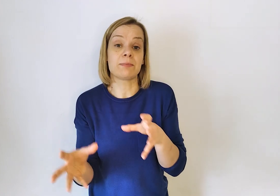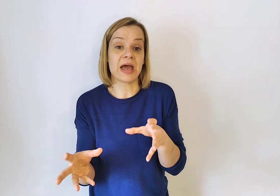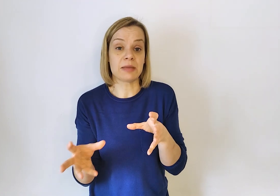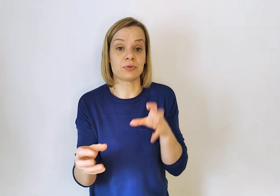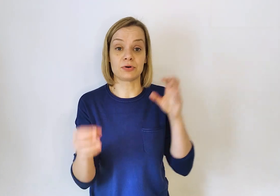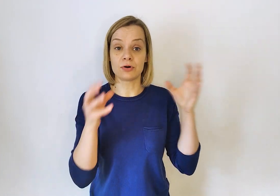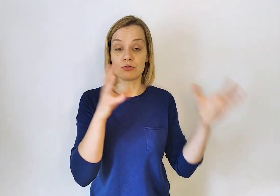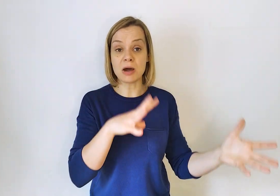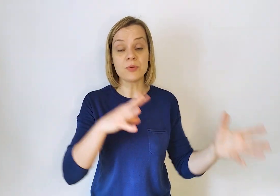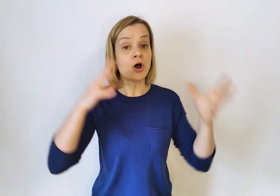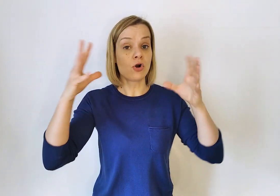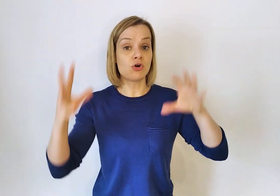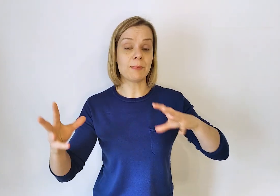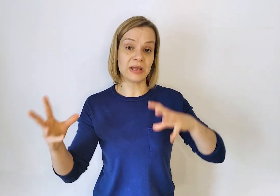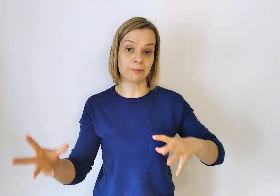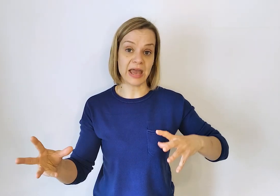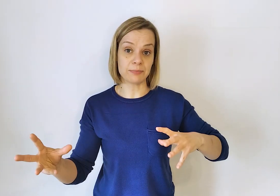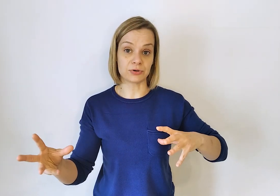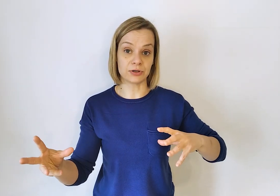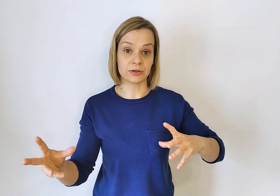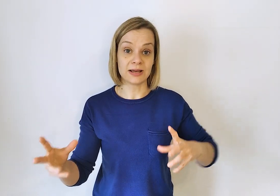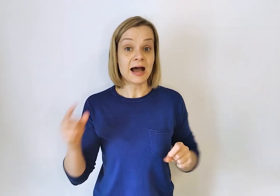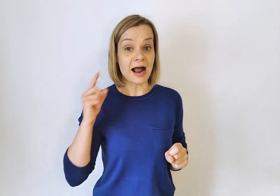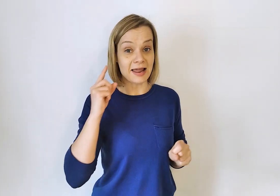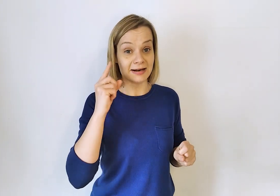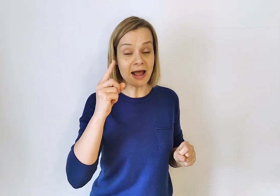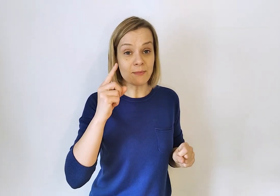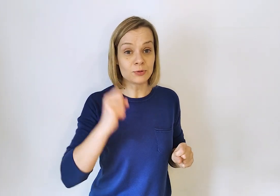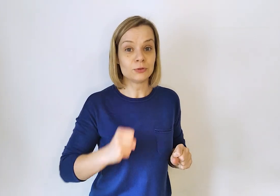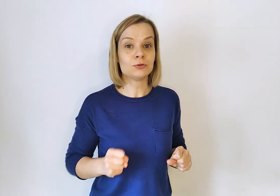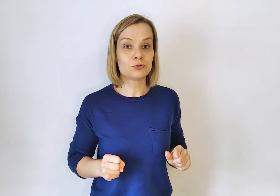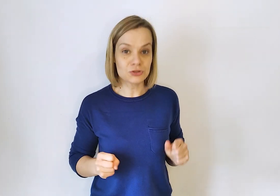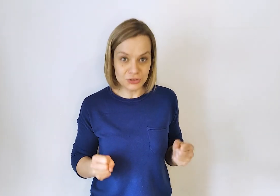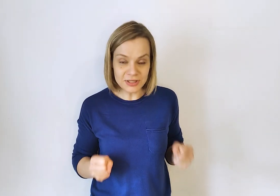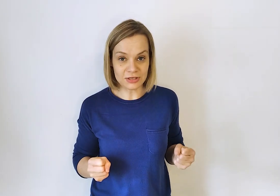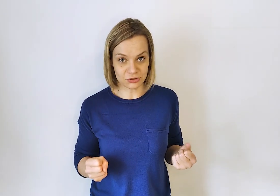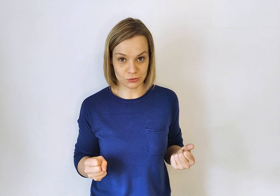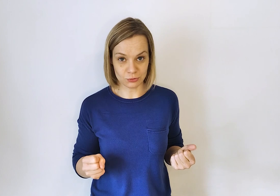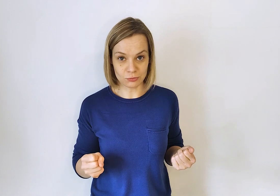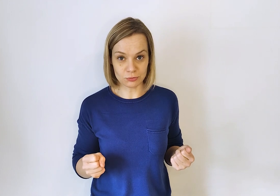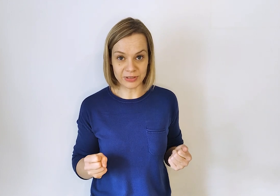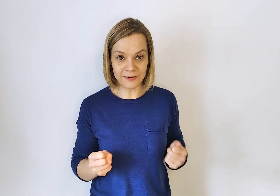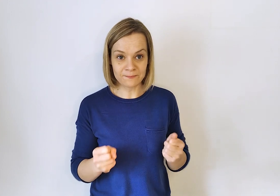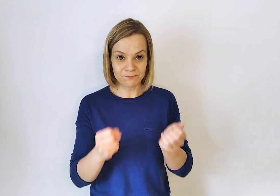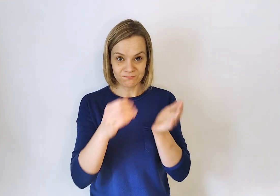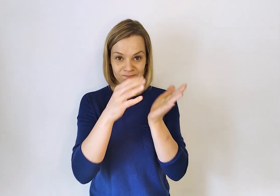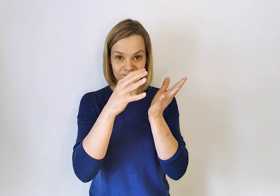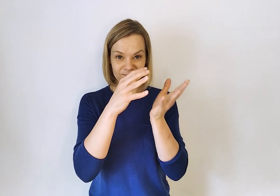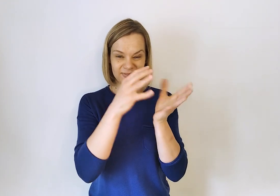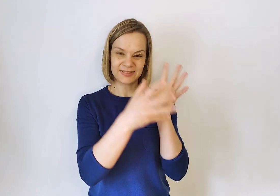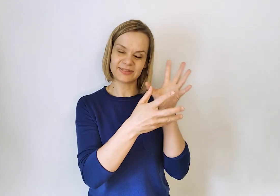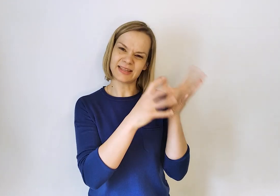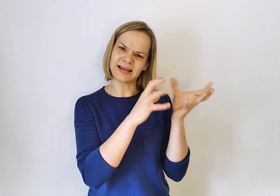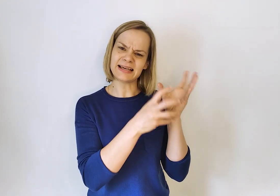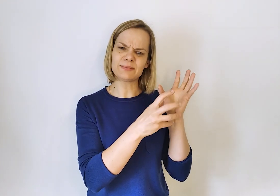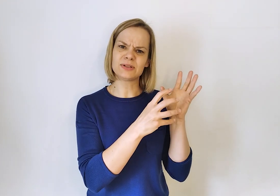paper. Wrap. Wrapping paper. Ale wrap to jeszcze jedna rzecz, którą lubię. Taka jakby